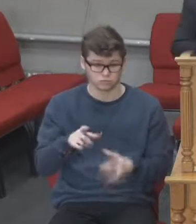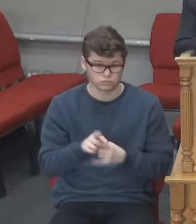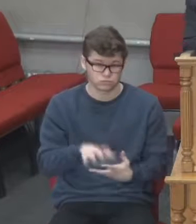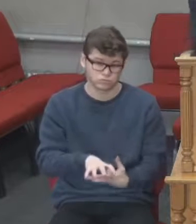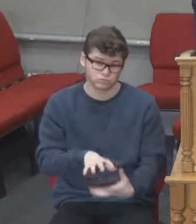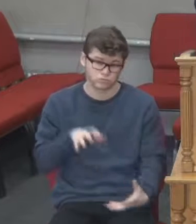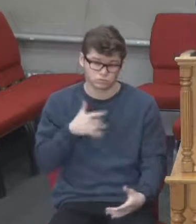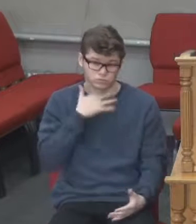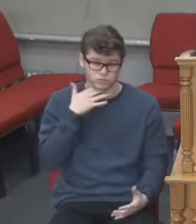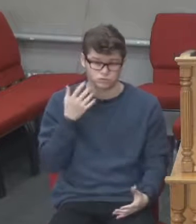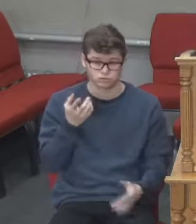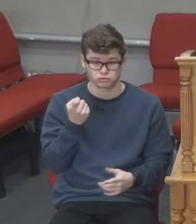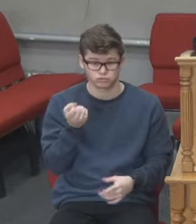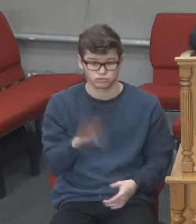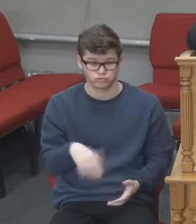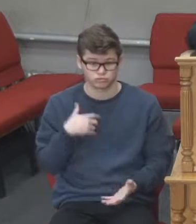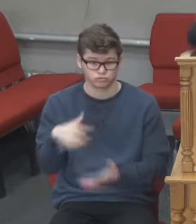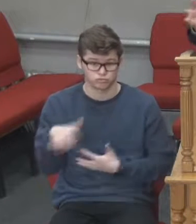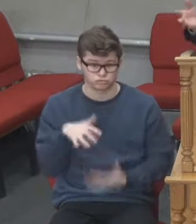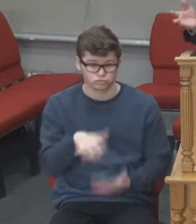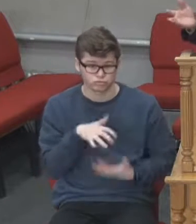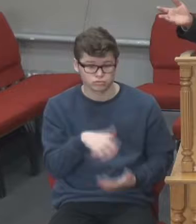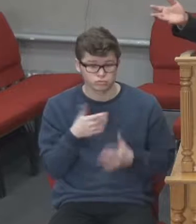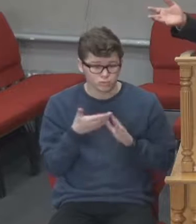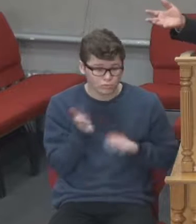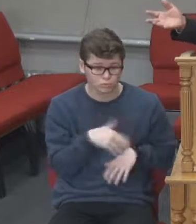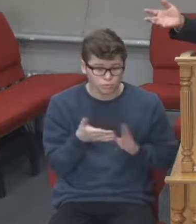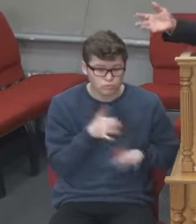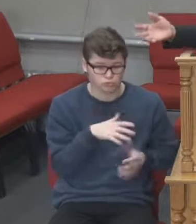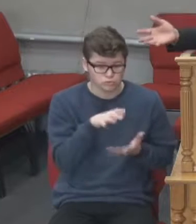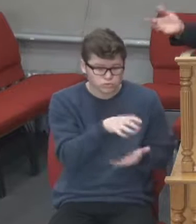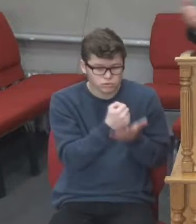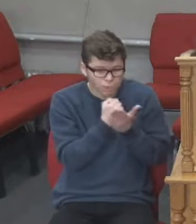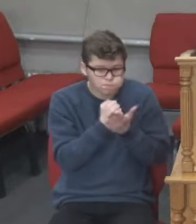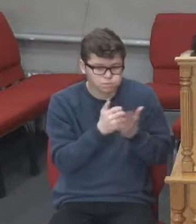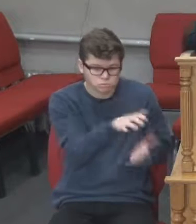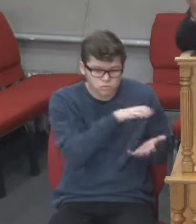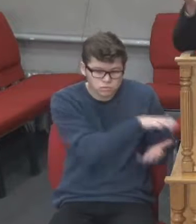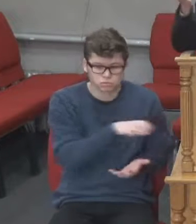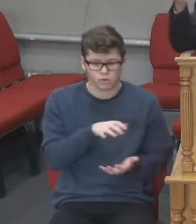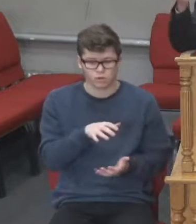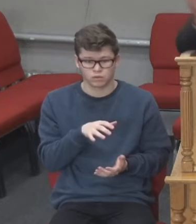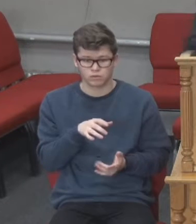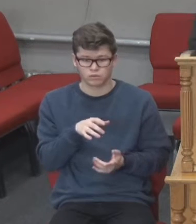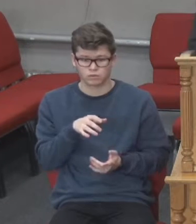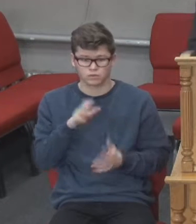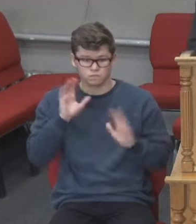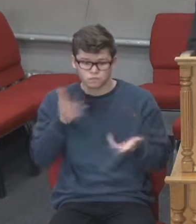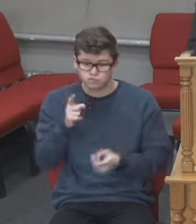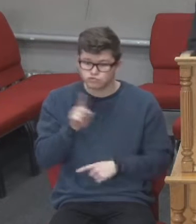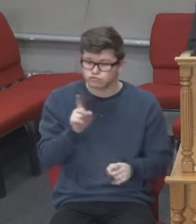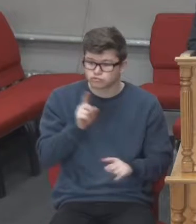блоками, тягнули додому. Забирали в тих, хто вже взяв. І це в таких